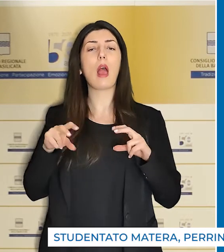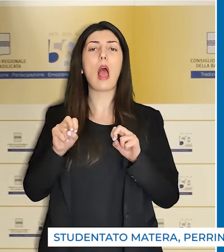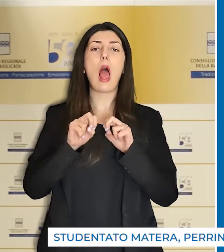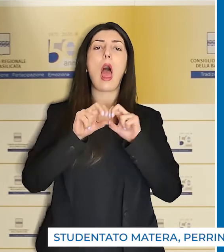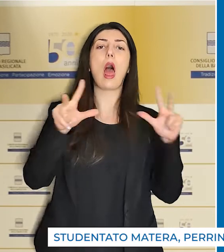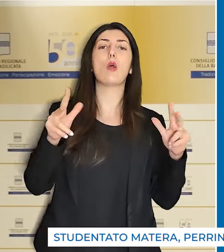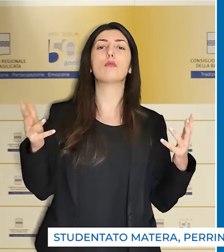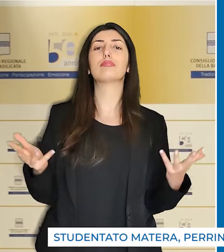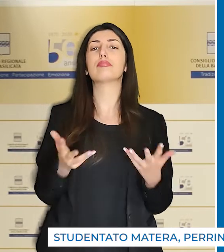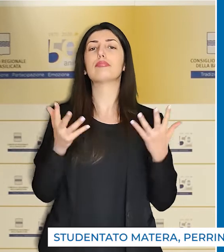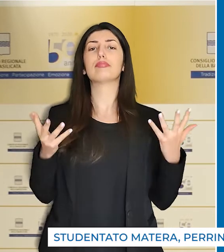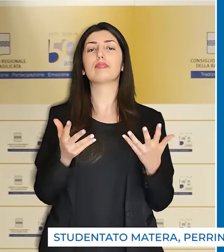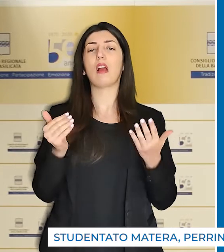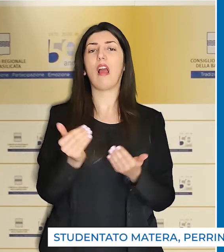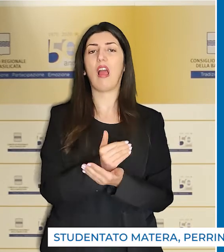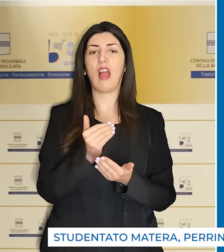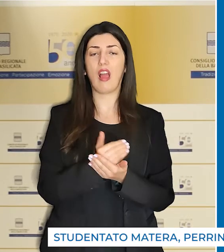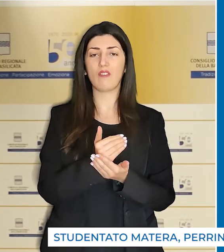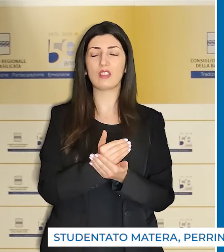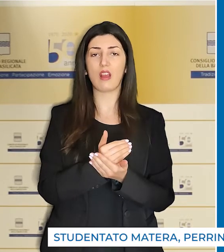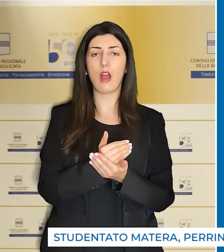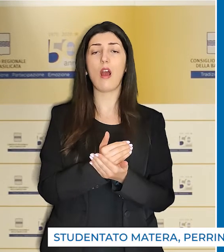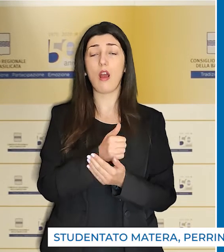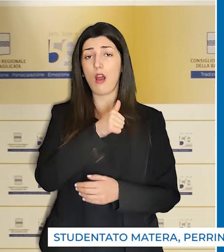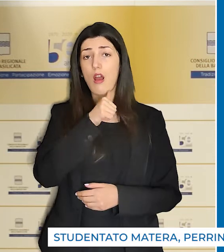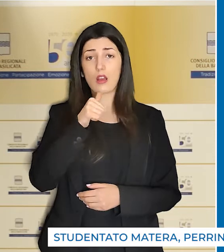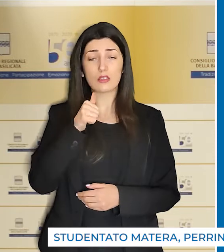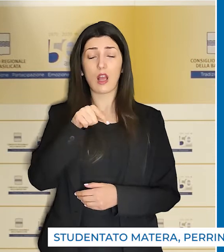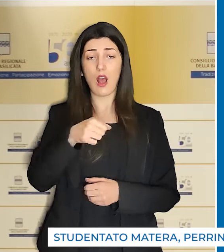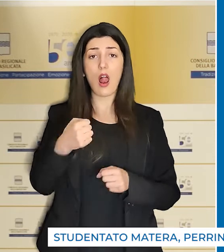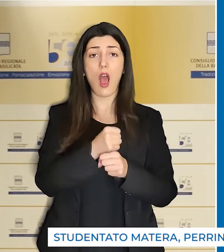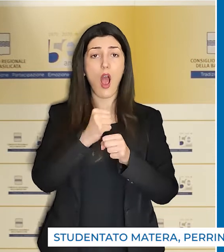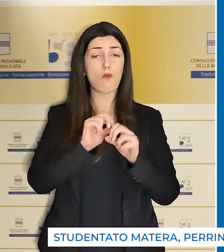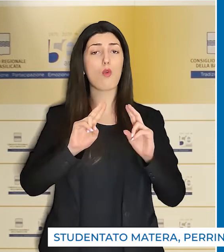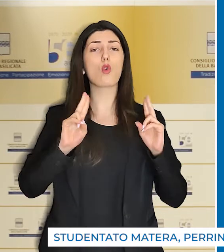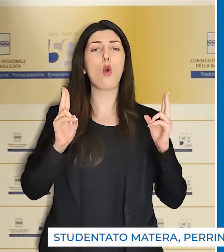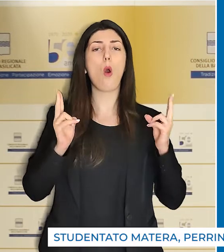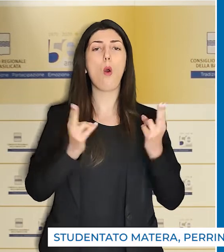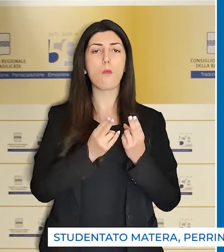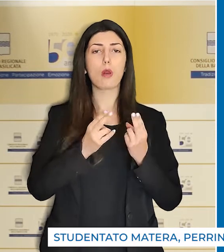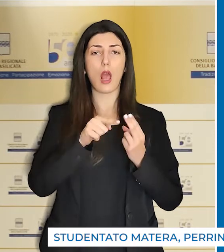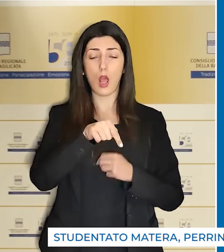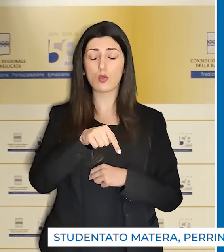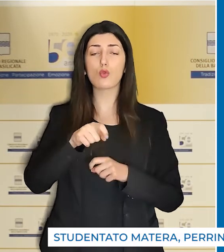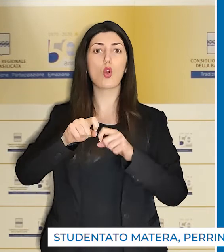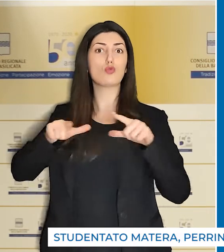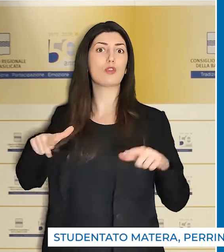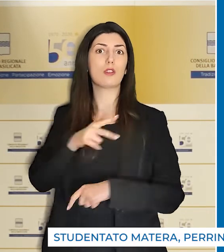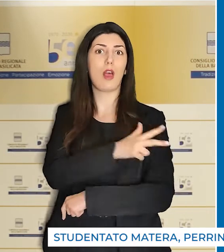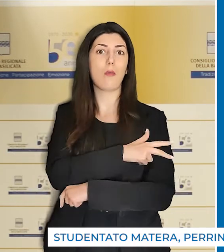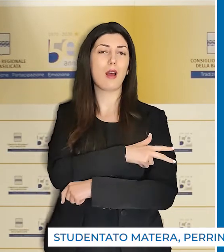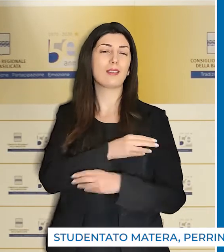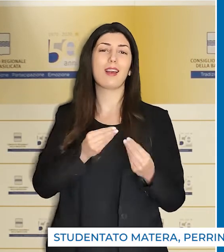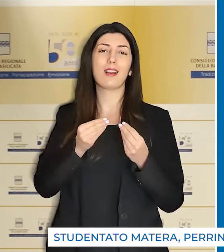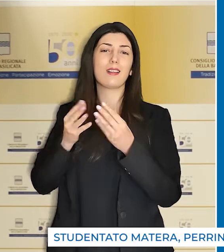roboanti e si proceda al completamento di un'opera che potrebbe dare alla città di Matera